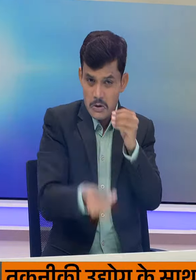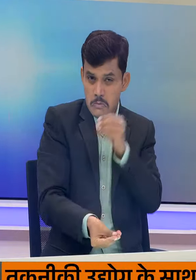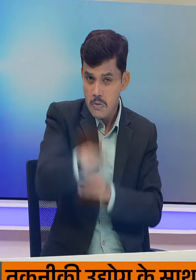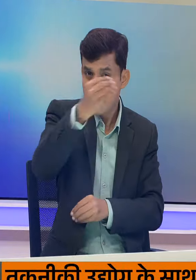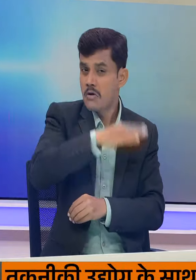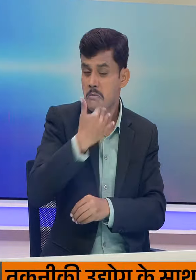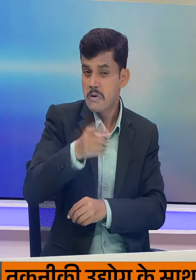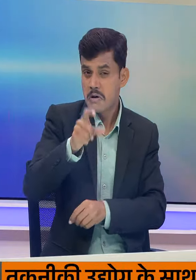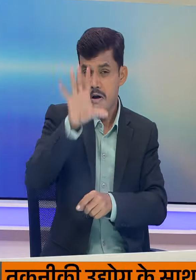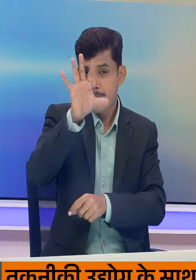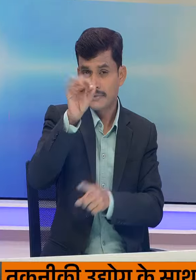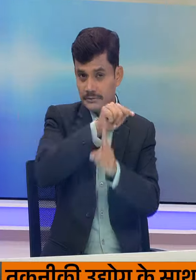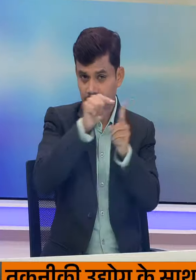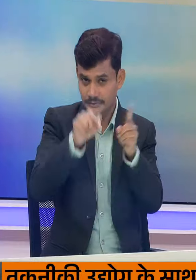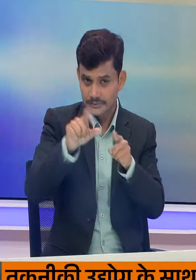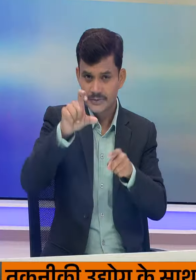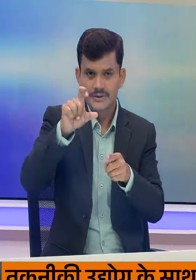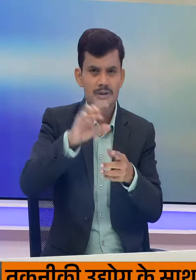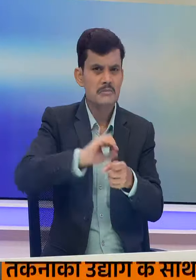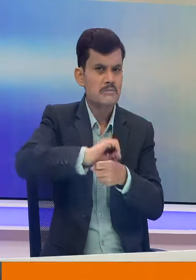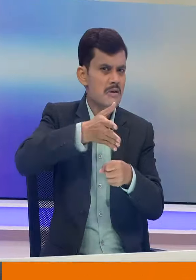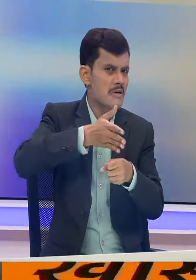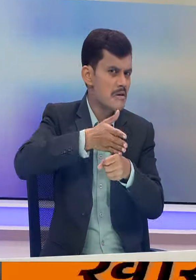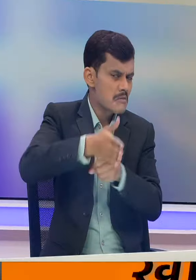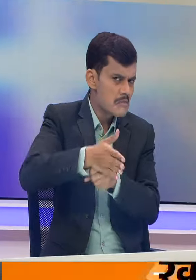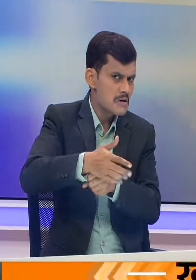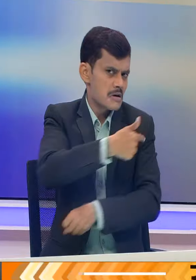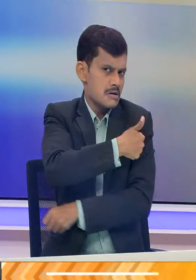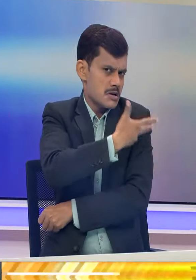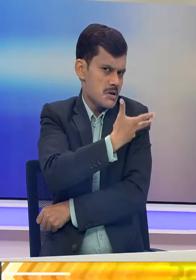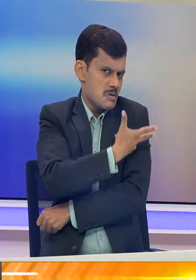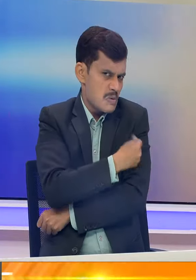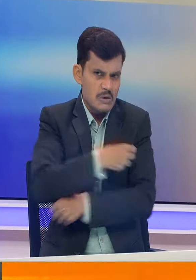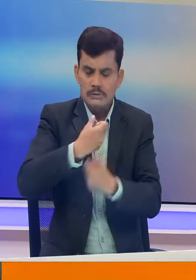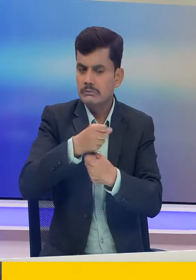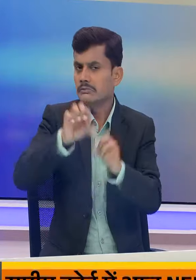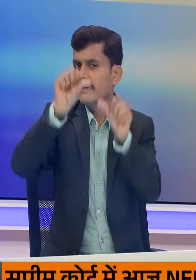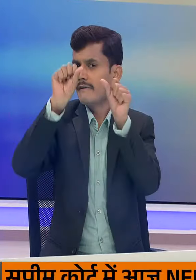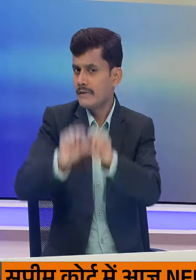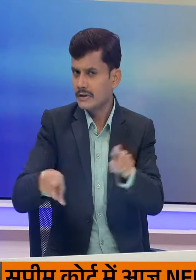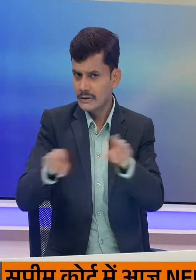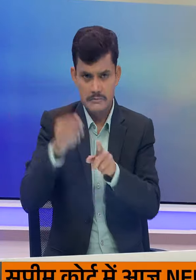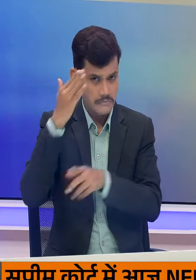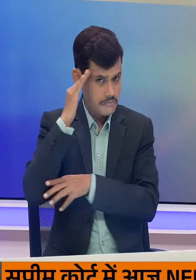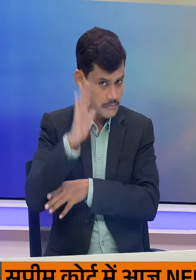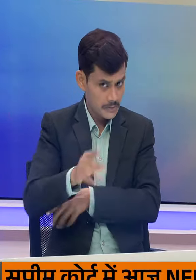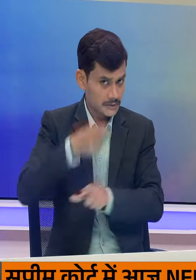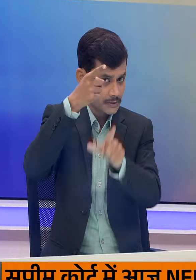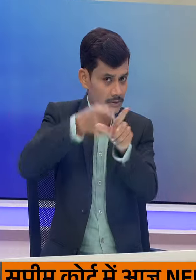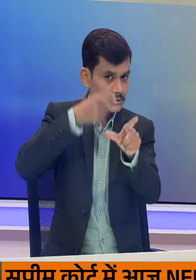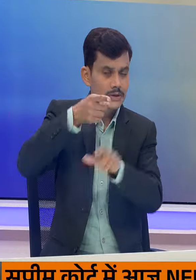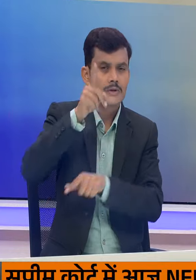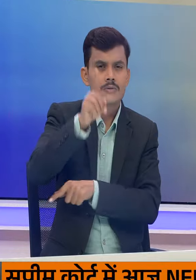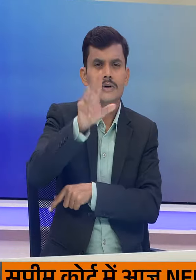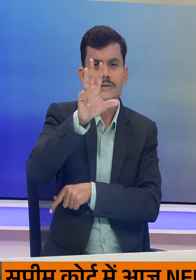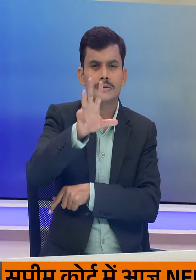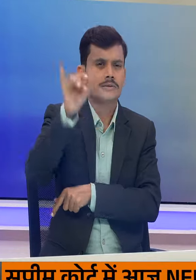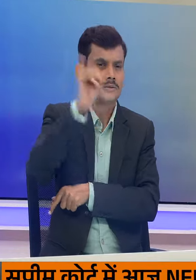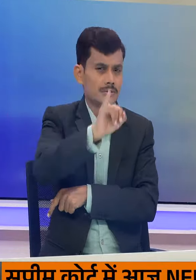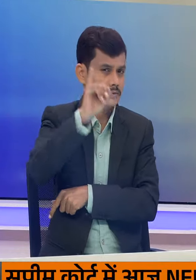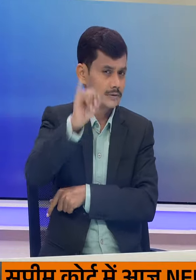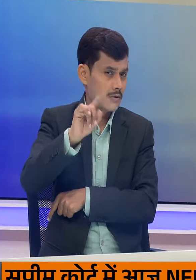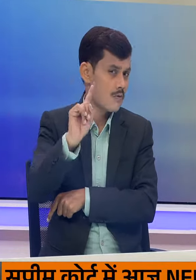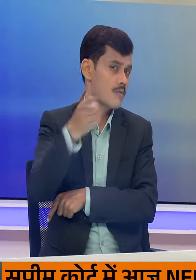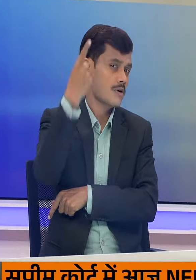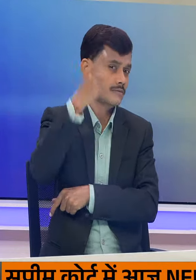फिलहाल चांदिपुरा वाइरस का अभी तक कोई टीका नहीं बना है गौरतलवै के साल 1966 में पहली